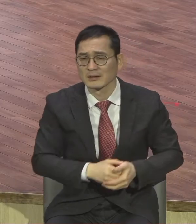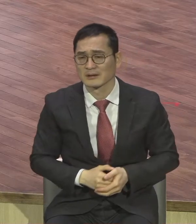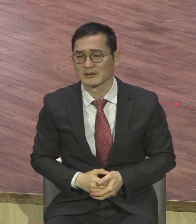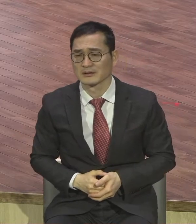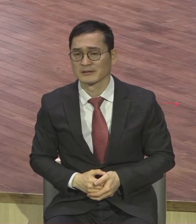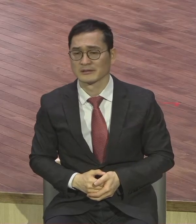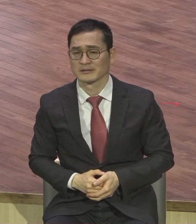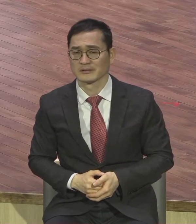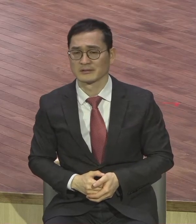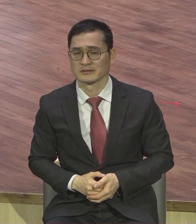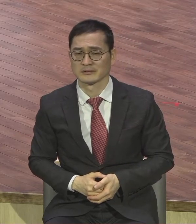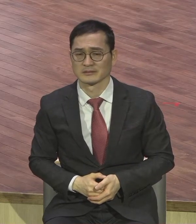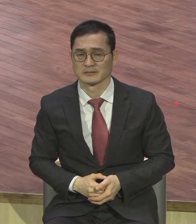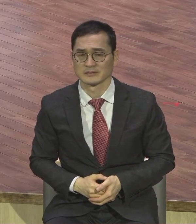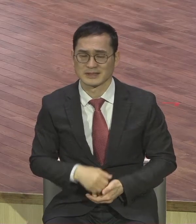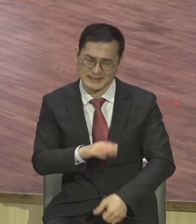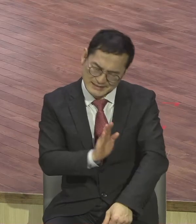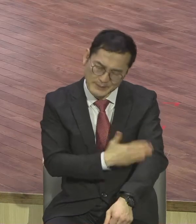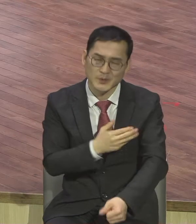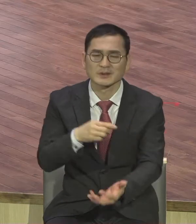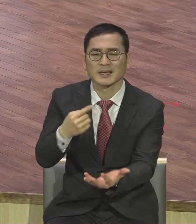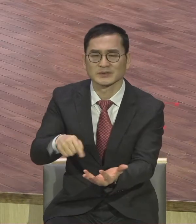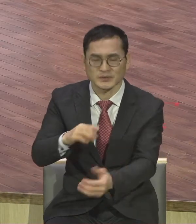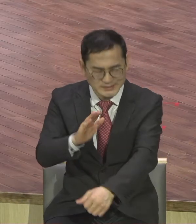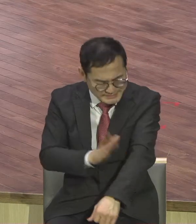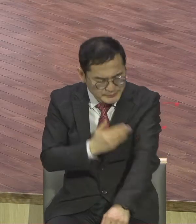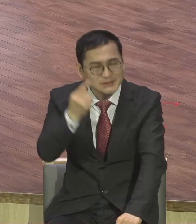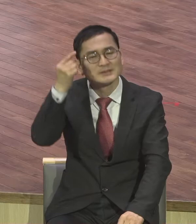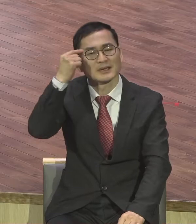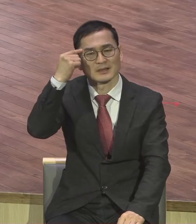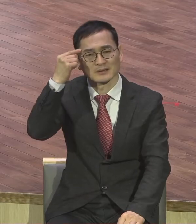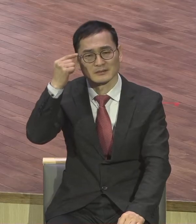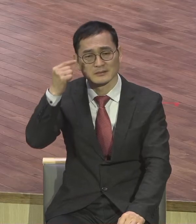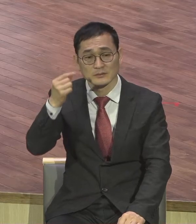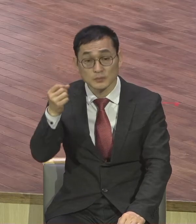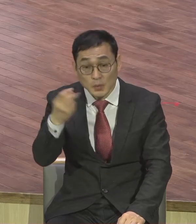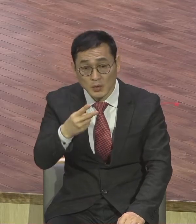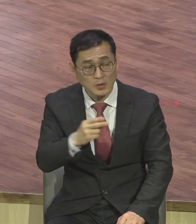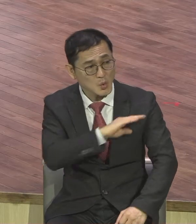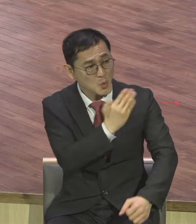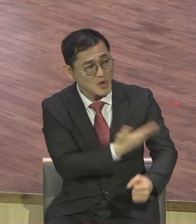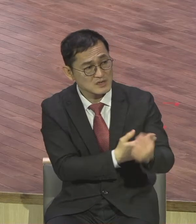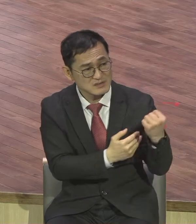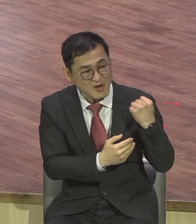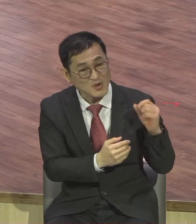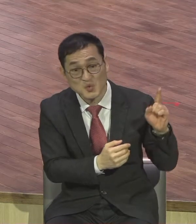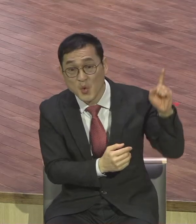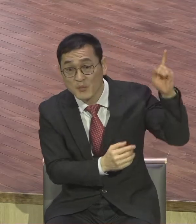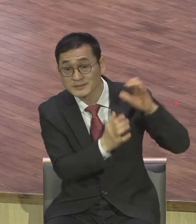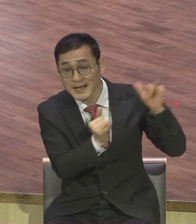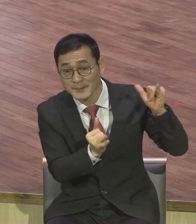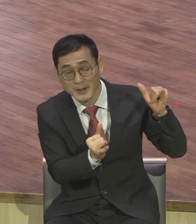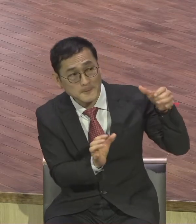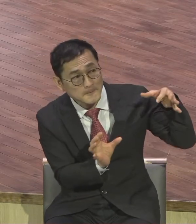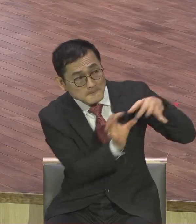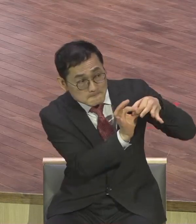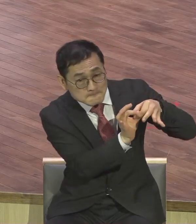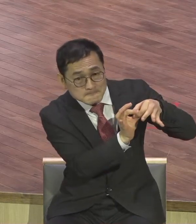권력청과 손잡고 사리사욕을 이루는 그러한